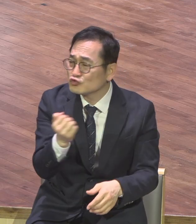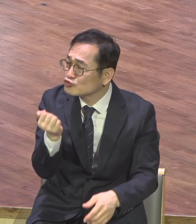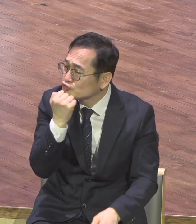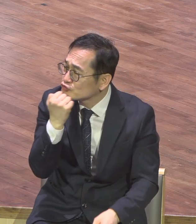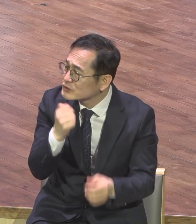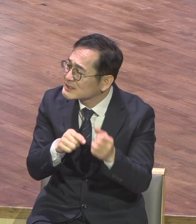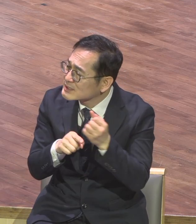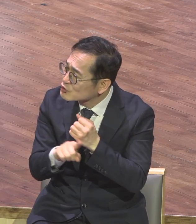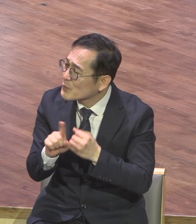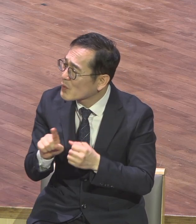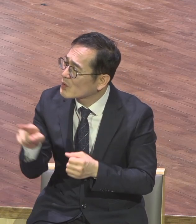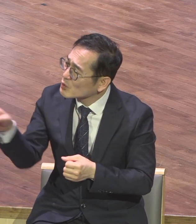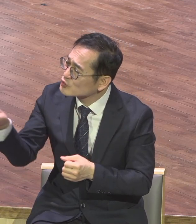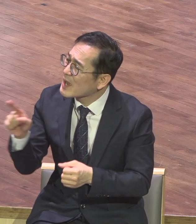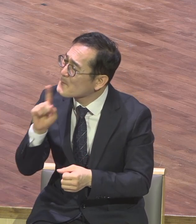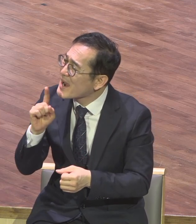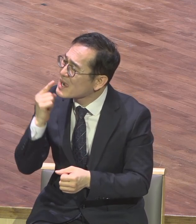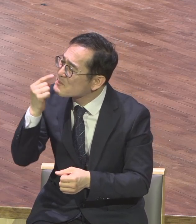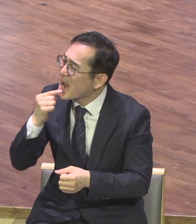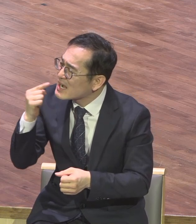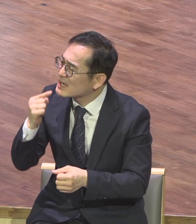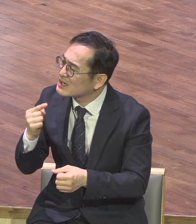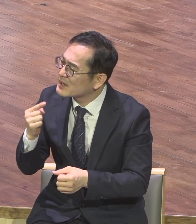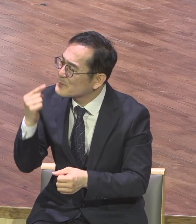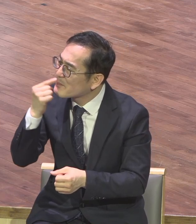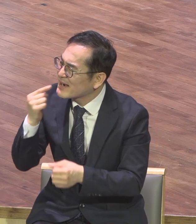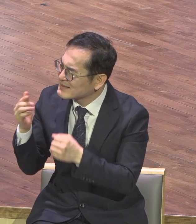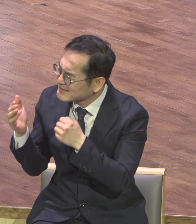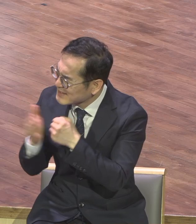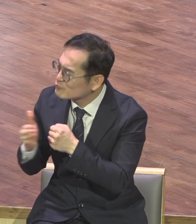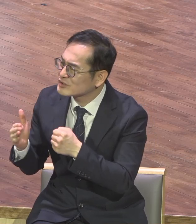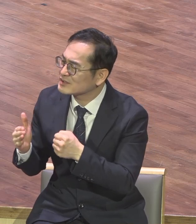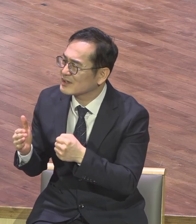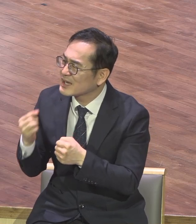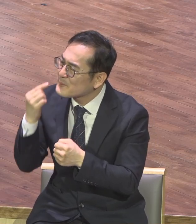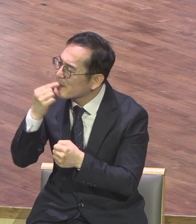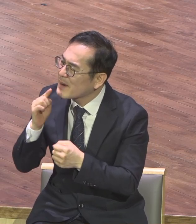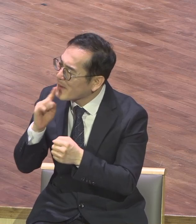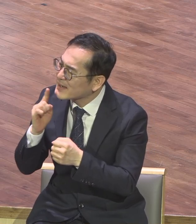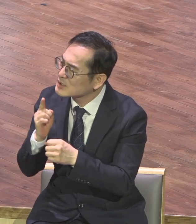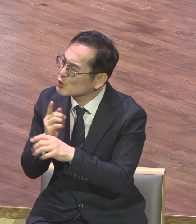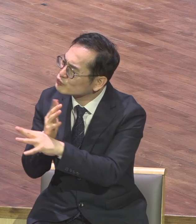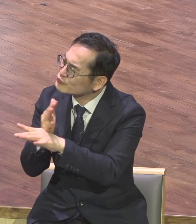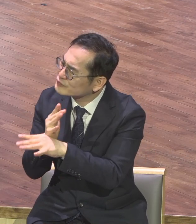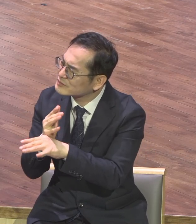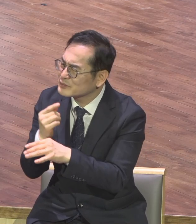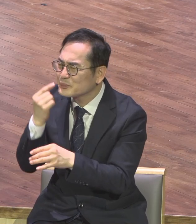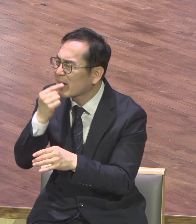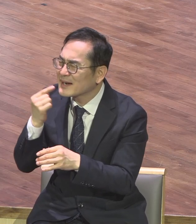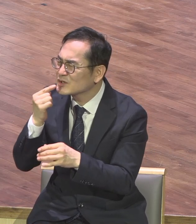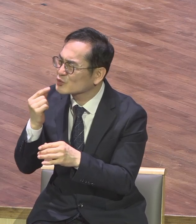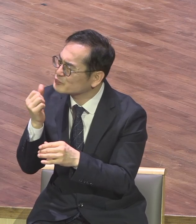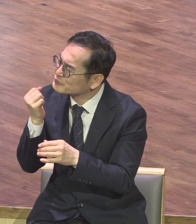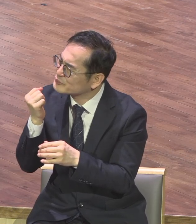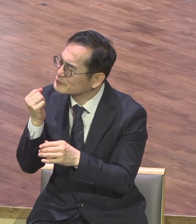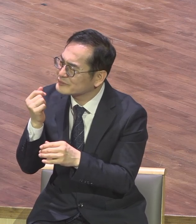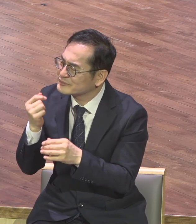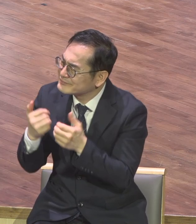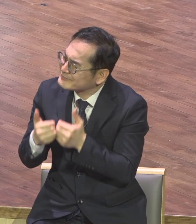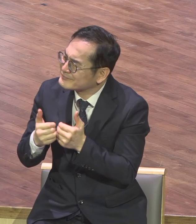교수님의 발음 때문이지 강의 내용 때문이 아닙니다 교수님의 강의는 너무